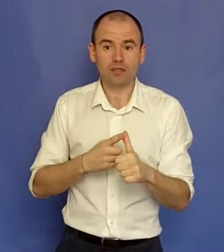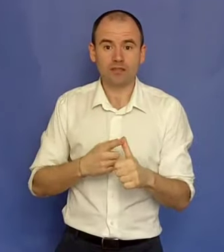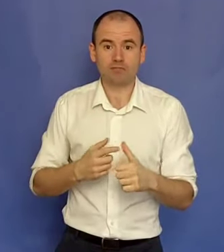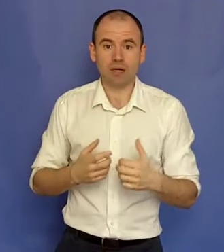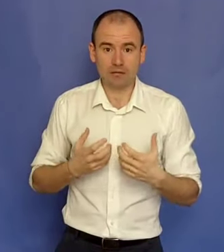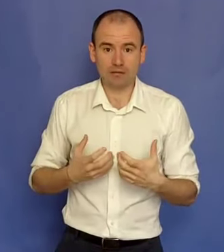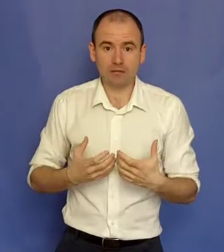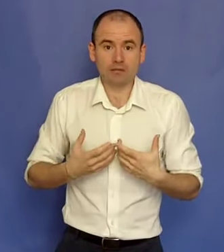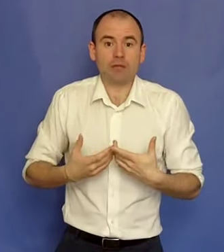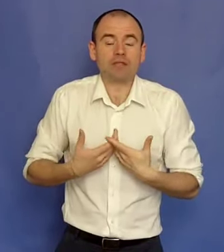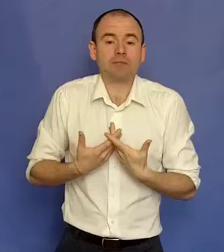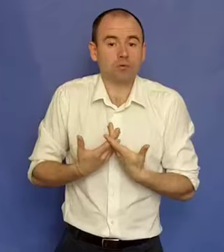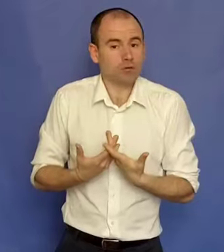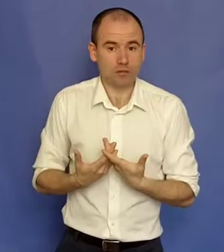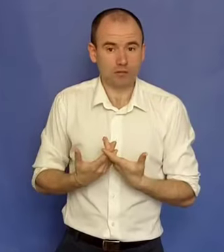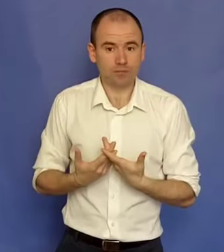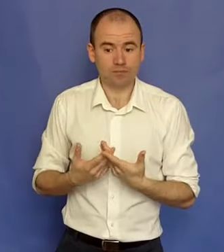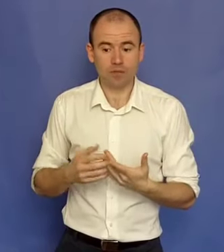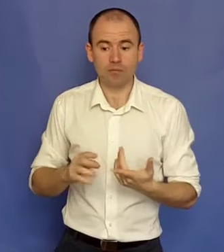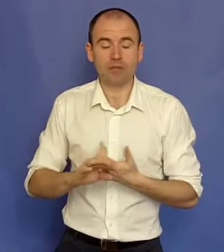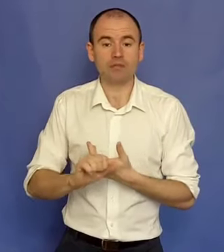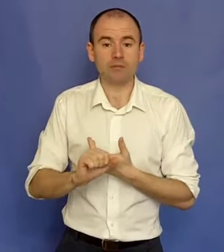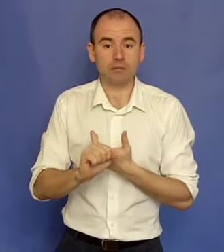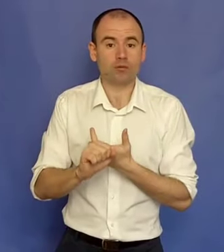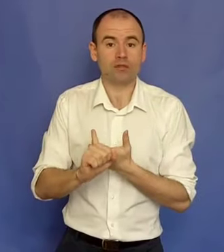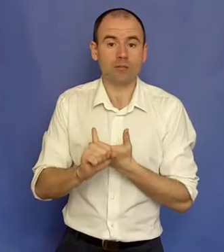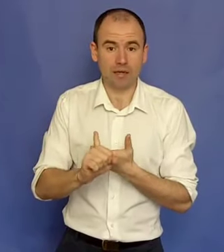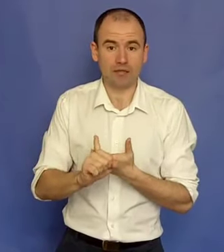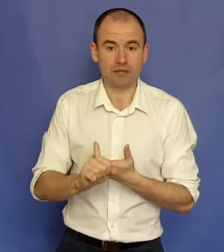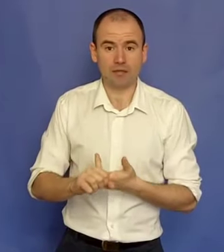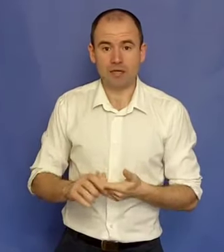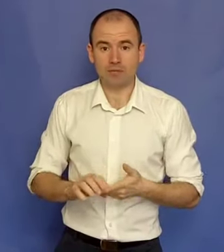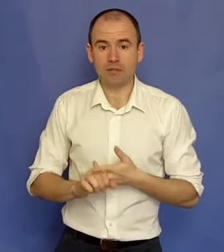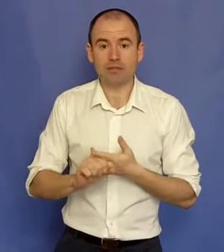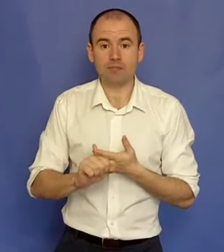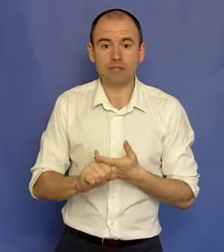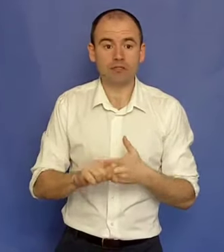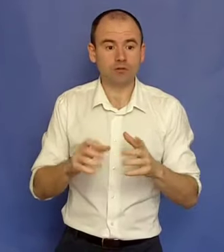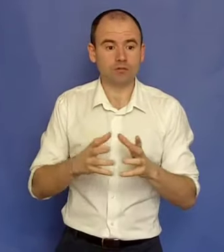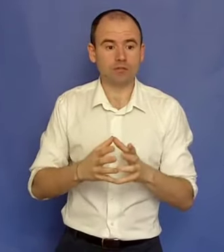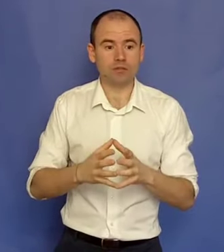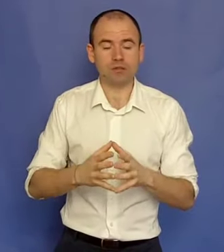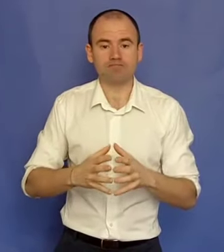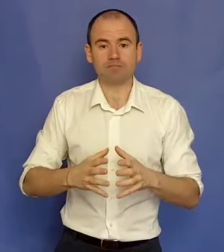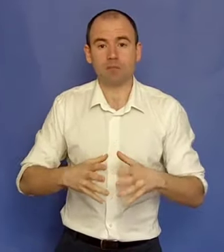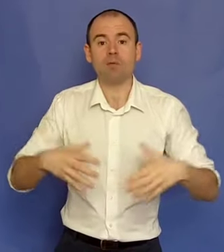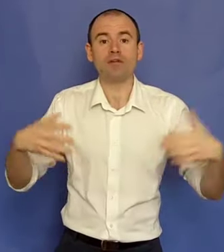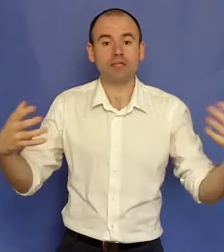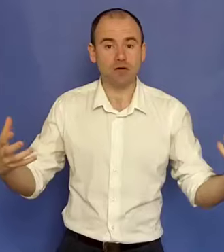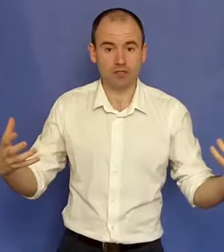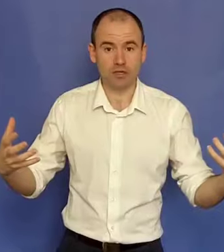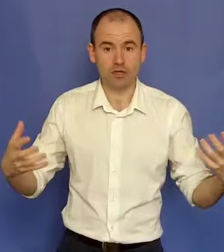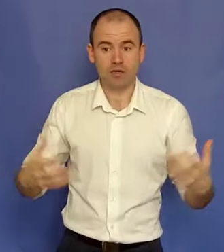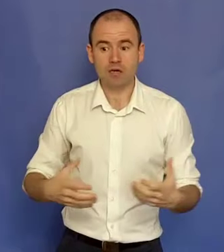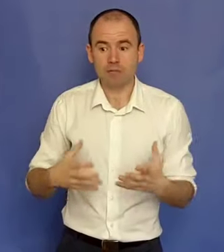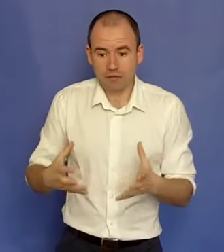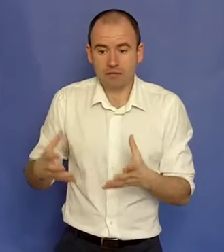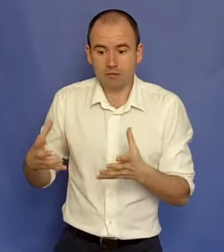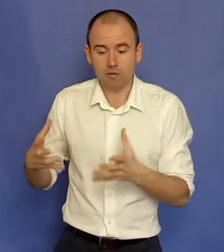cărți pe cât de bun sunt, pe cât de bun sunt la marketing, pe cât de bine știu să-mi promovez afacerea, pe atât de